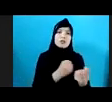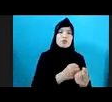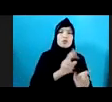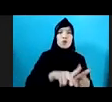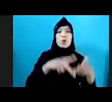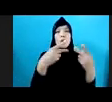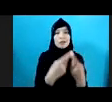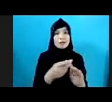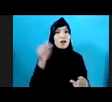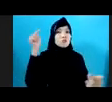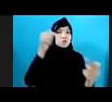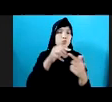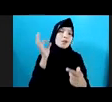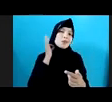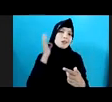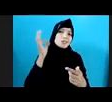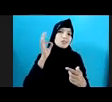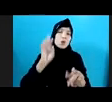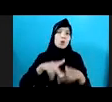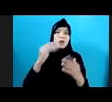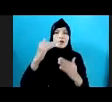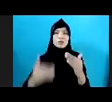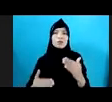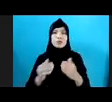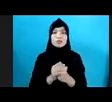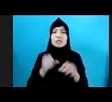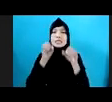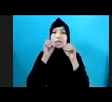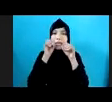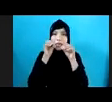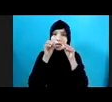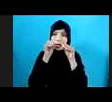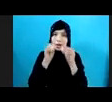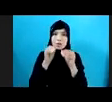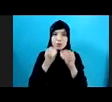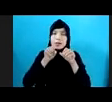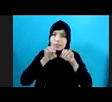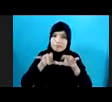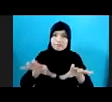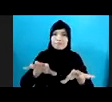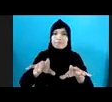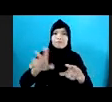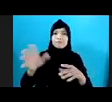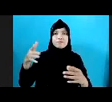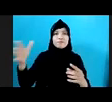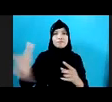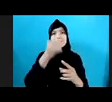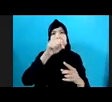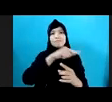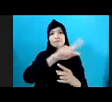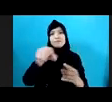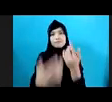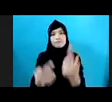Dan Komunitas Dan Memperluas Edukasi Tentang Child Sexual Abuse Di Berbagai Target Kemudian Juga